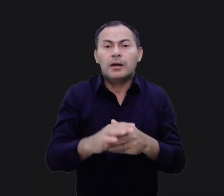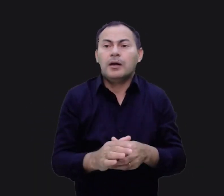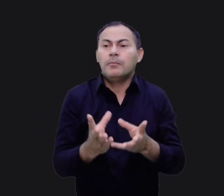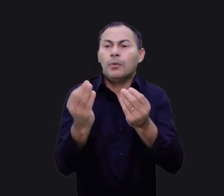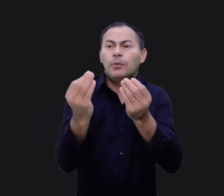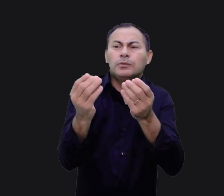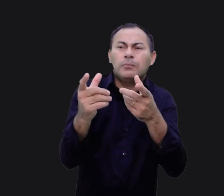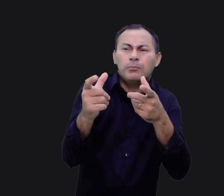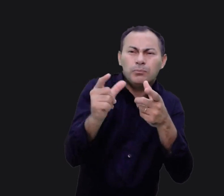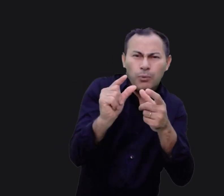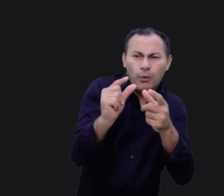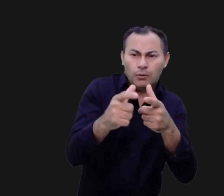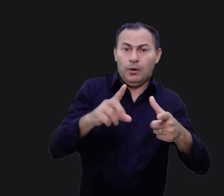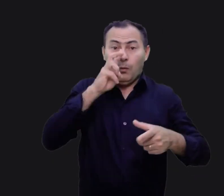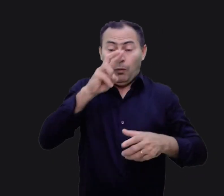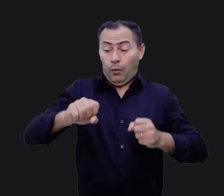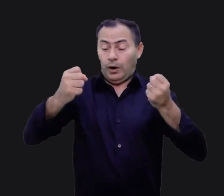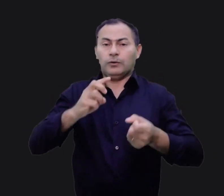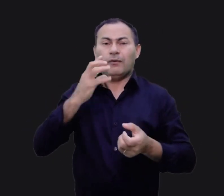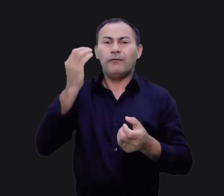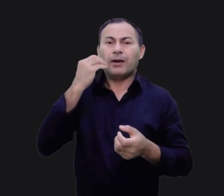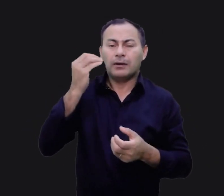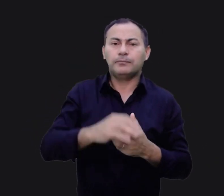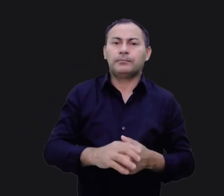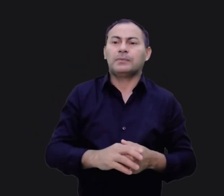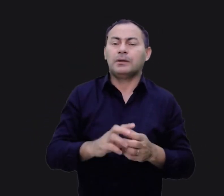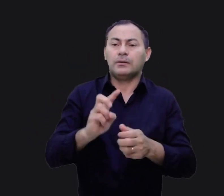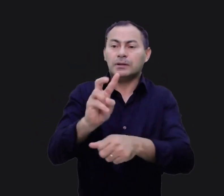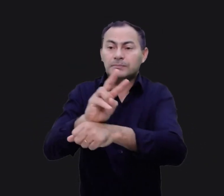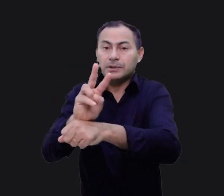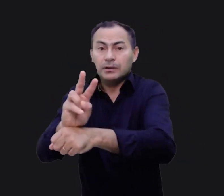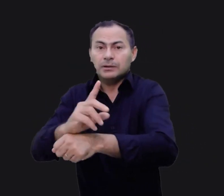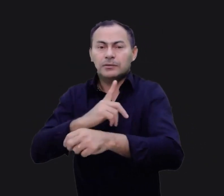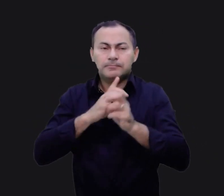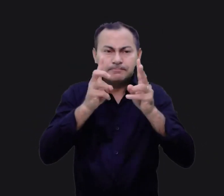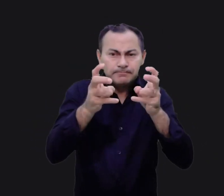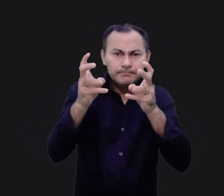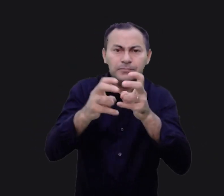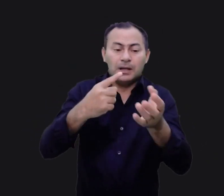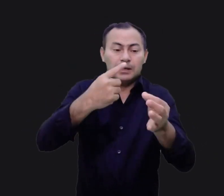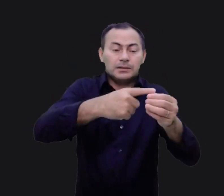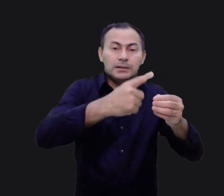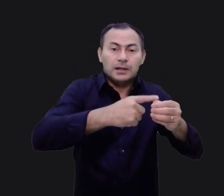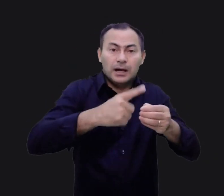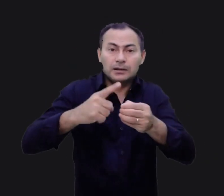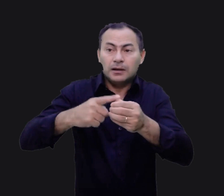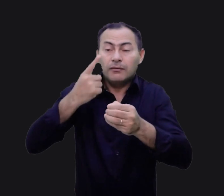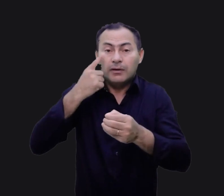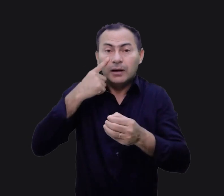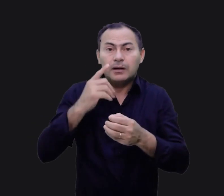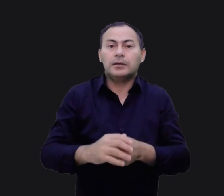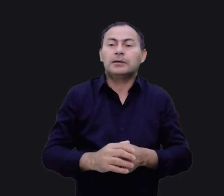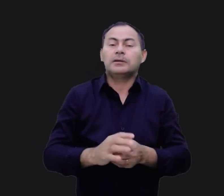muitos ou poucos, fortes ou fracos. Os espias tinham que observar as cidades para ver se elas estavam